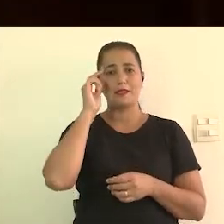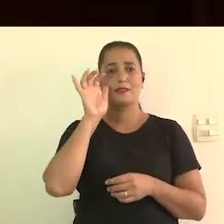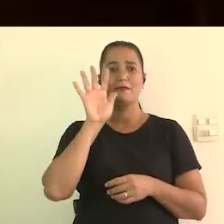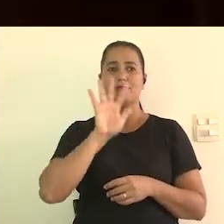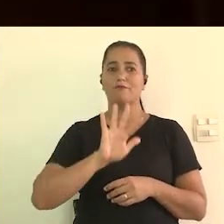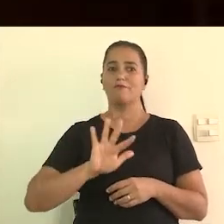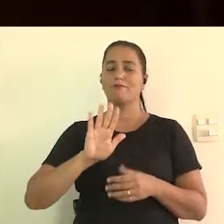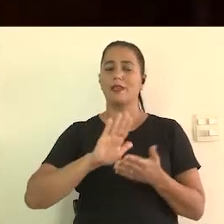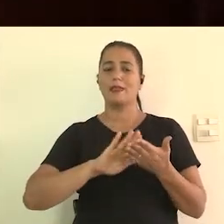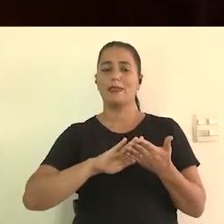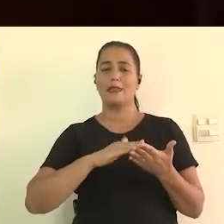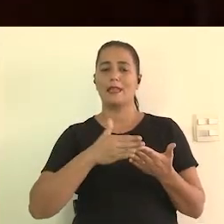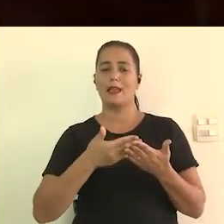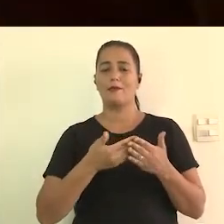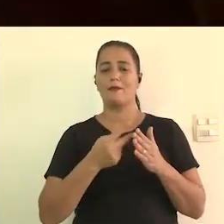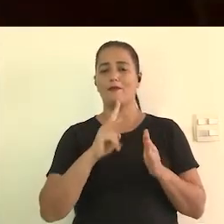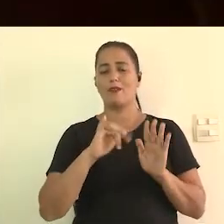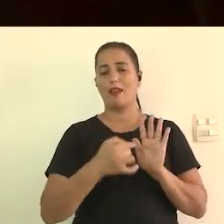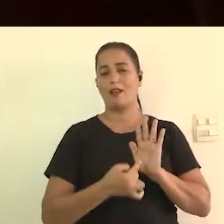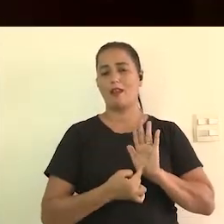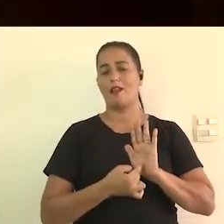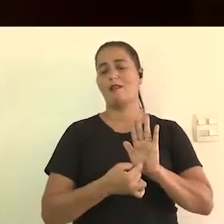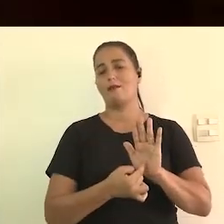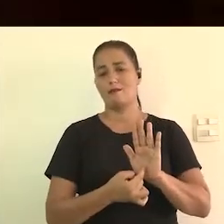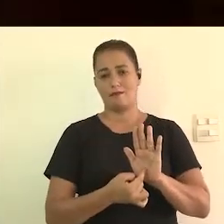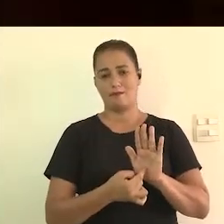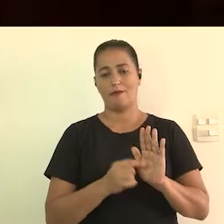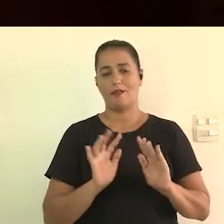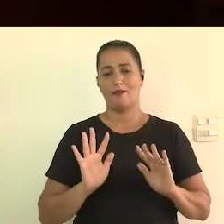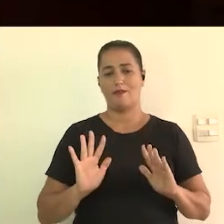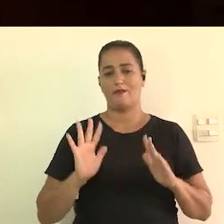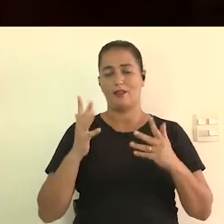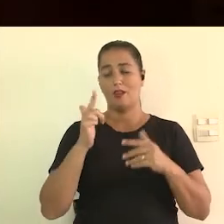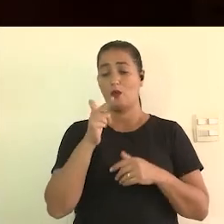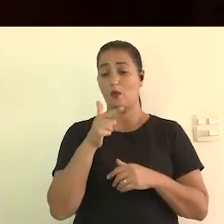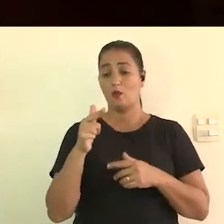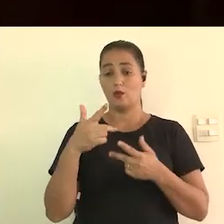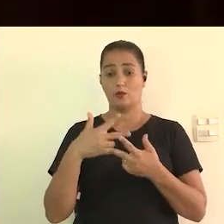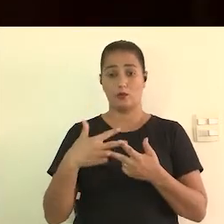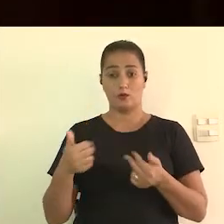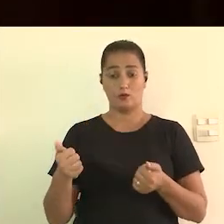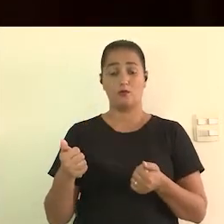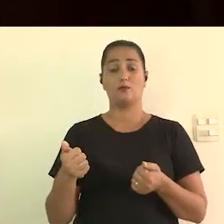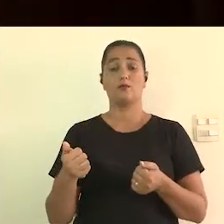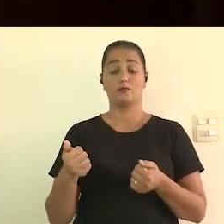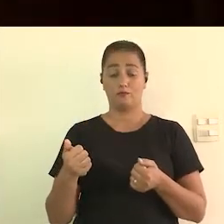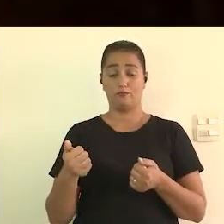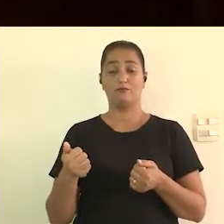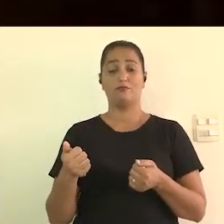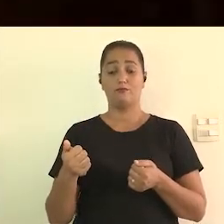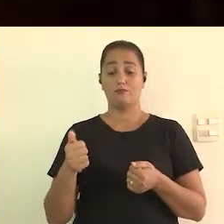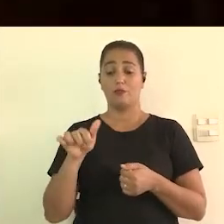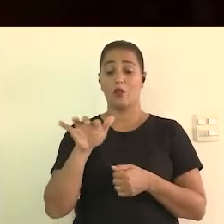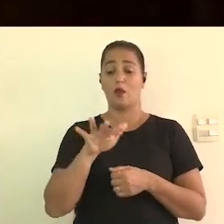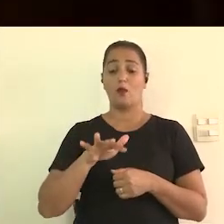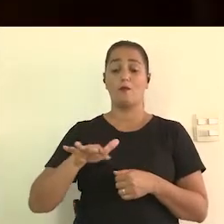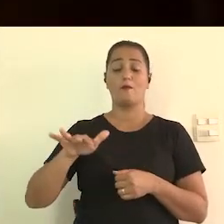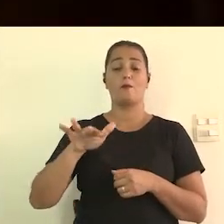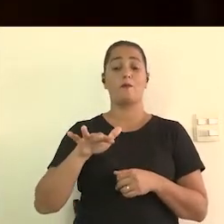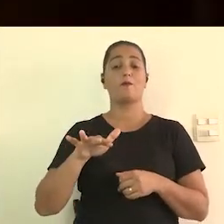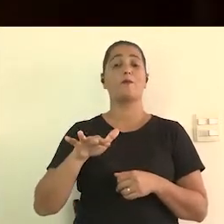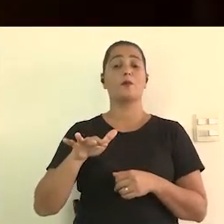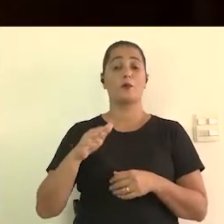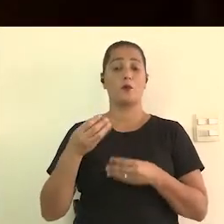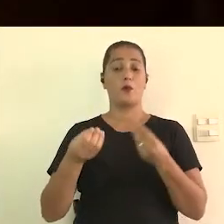o intérprete vai aparecer e vai fazer parte do evento e a outra coisa é a formação de público muitas vezes